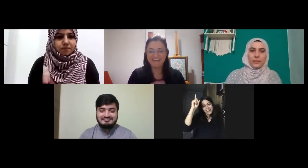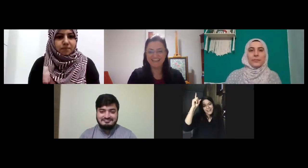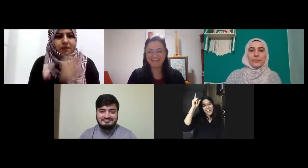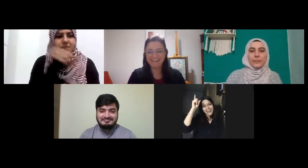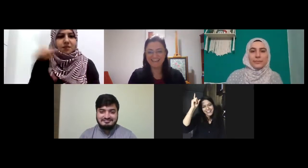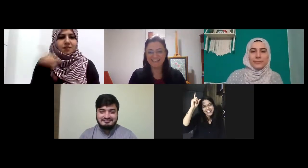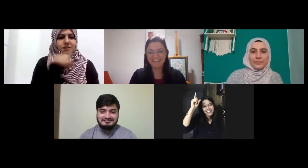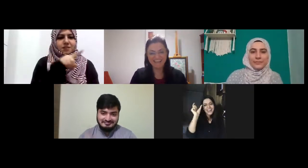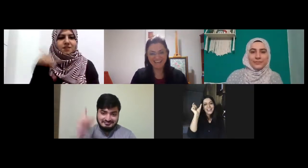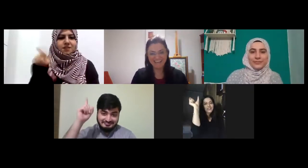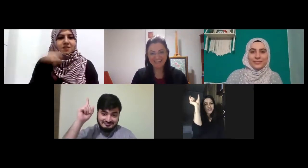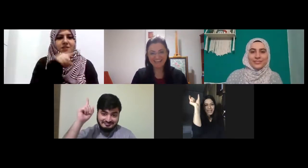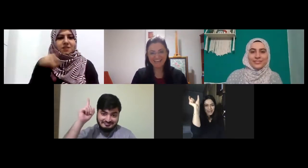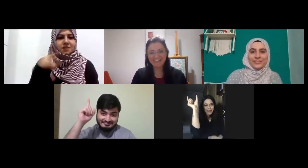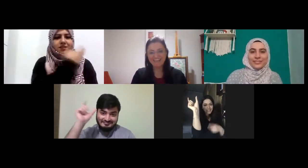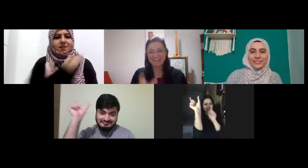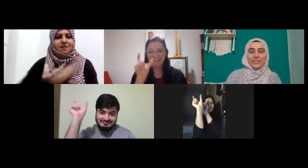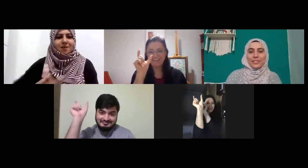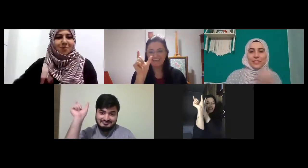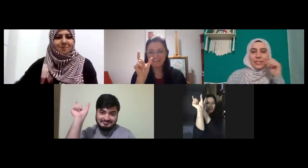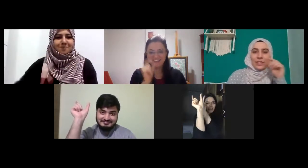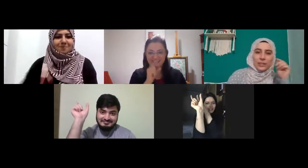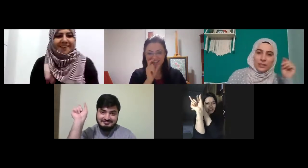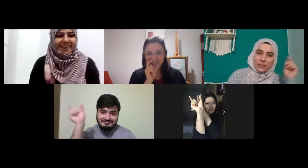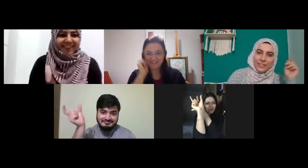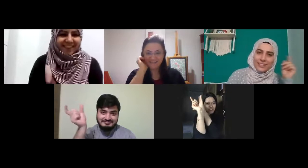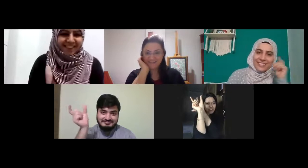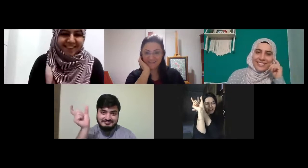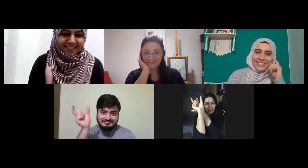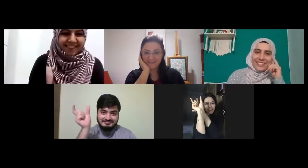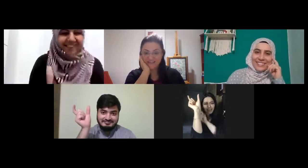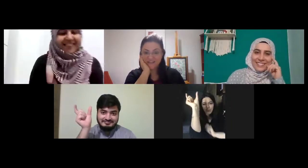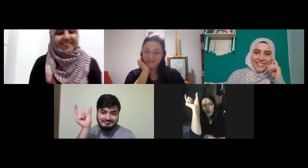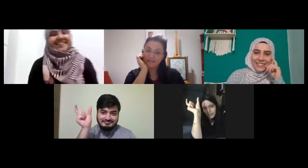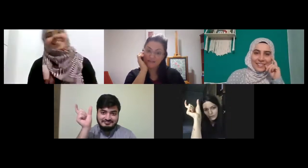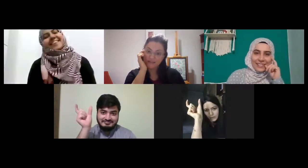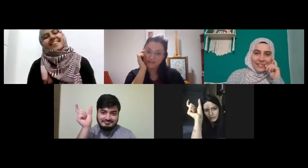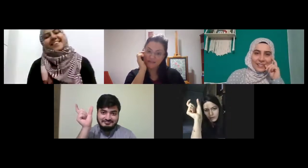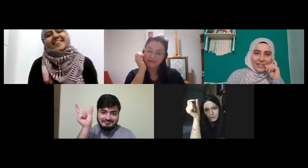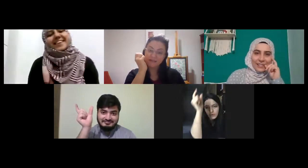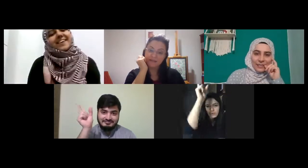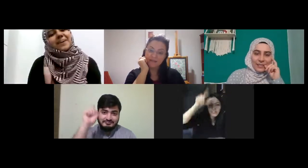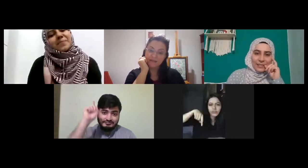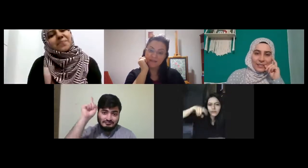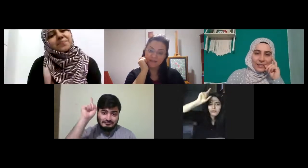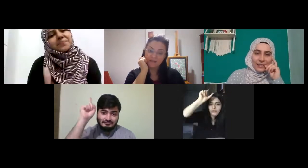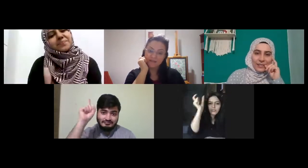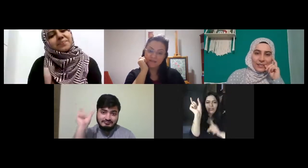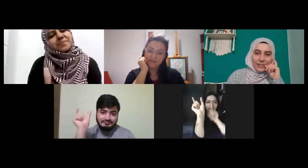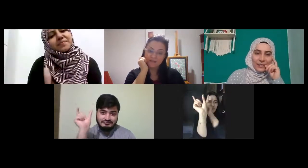Allah şu emanet tek başına e yani şöyle de olabiliyor ama o cümle içinde kullandığım için tekrar bunu